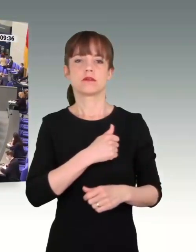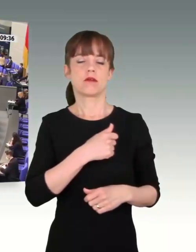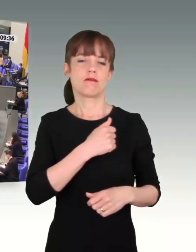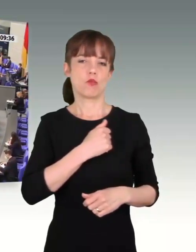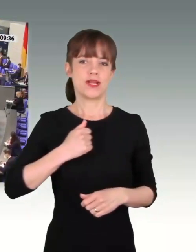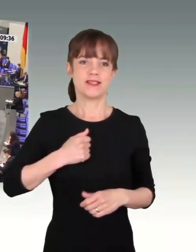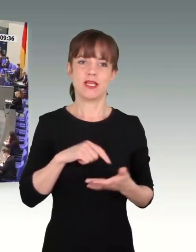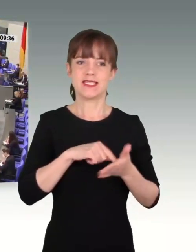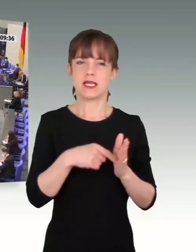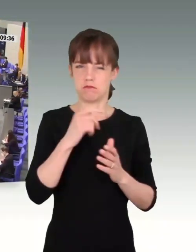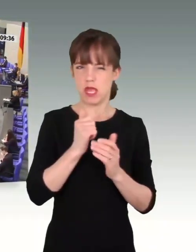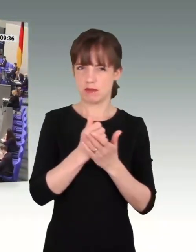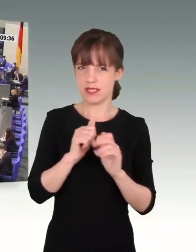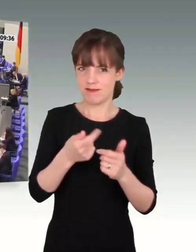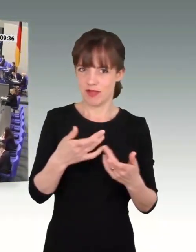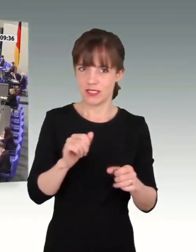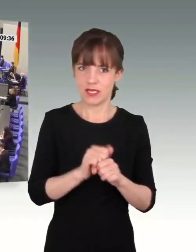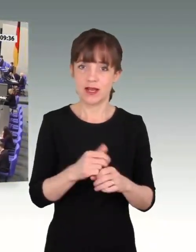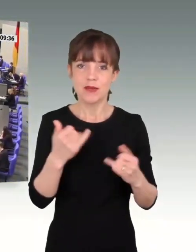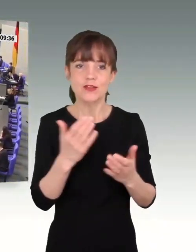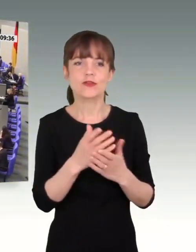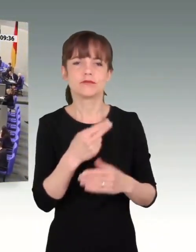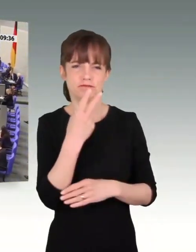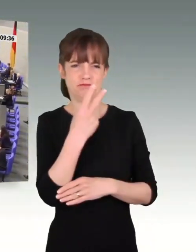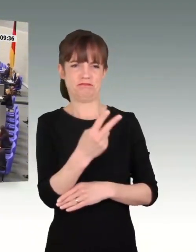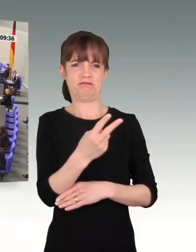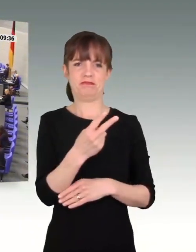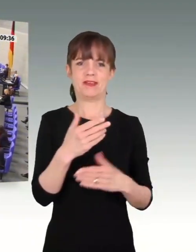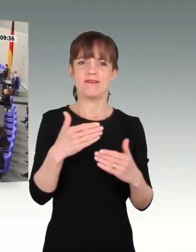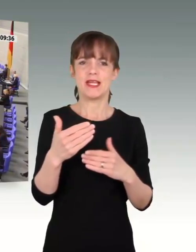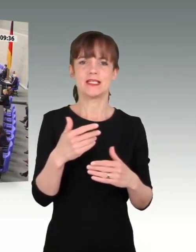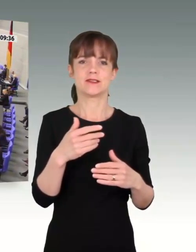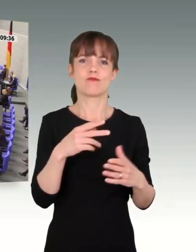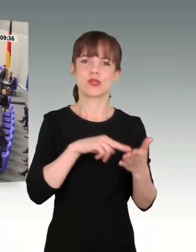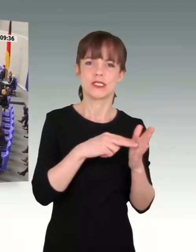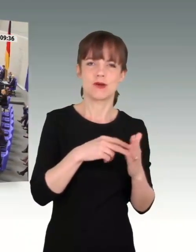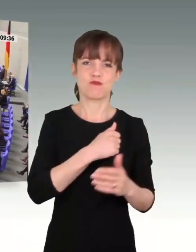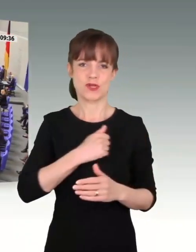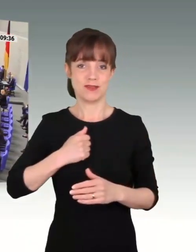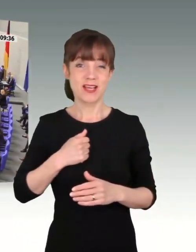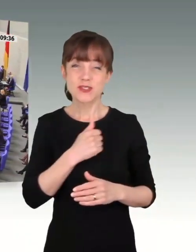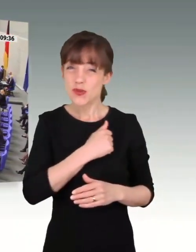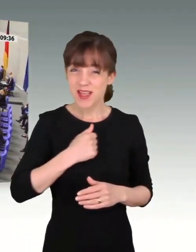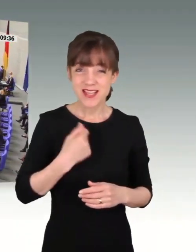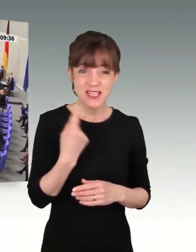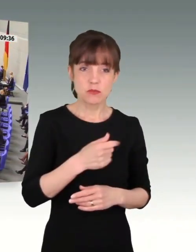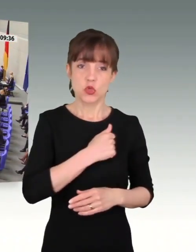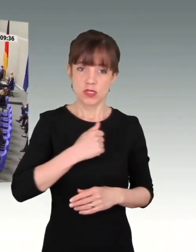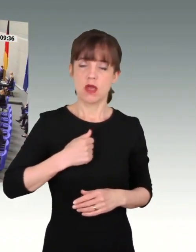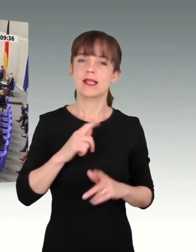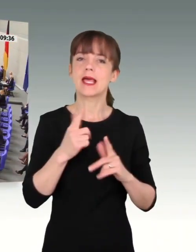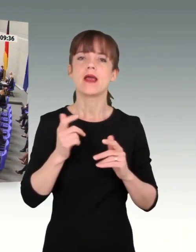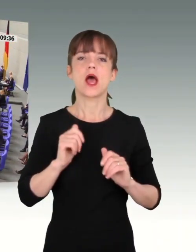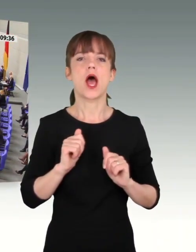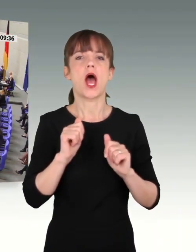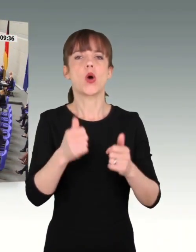Und schon hier zeigt sich das krude Verhältnis der etablierten Politik zur Bundeswehr. Unsere Soldaten sind Soldaten. Sie sind keine Aushilfskräfte